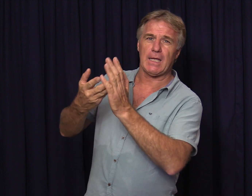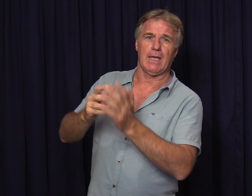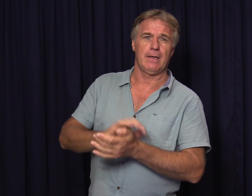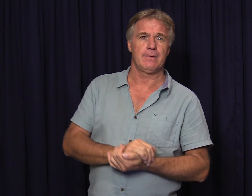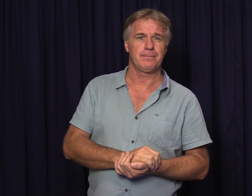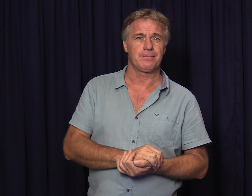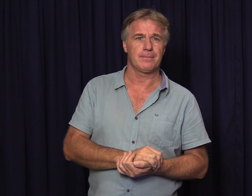gee